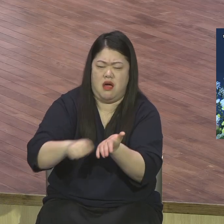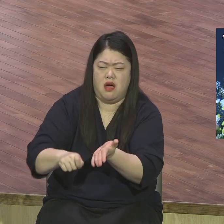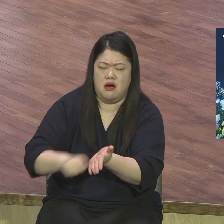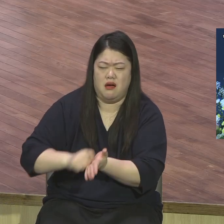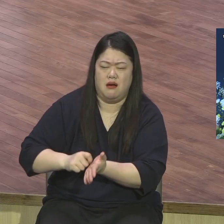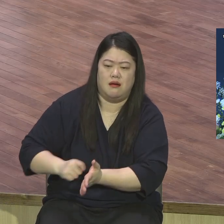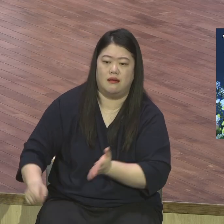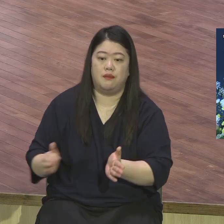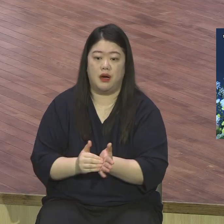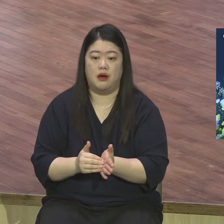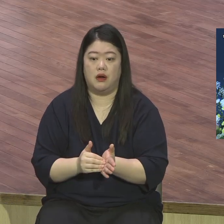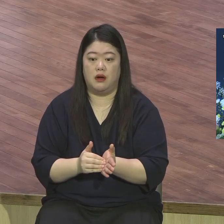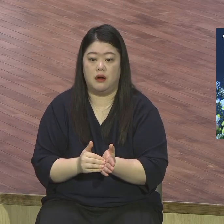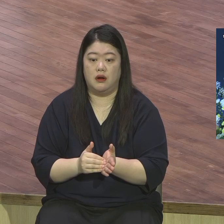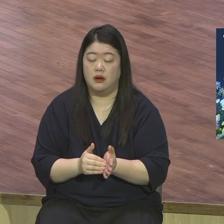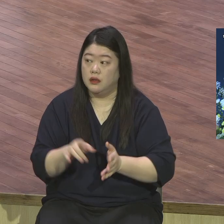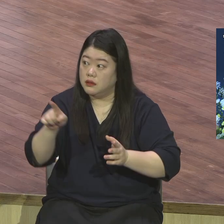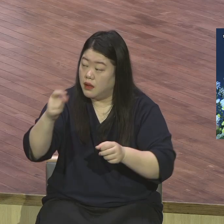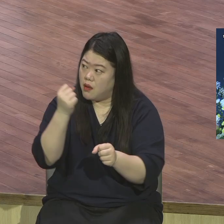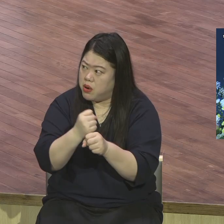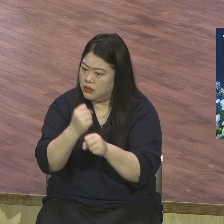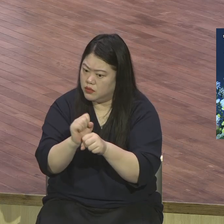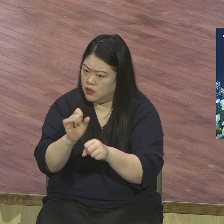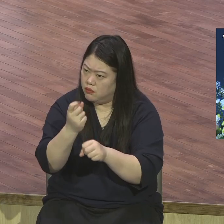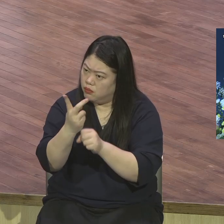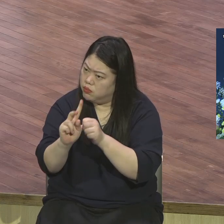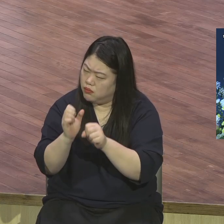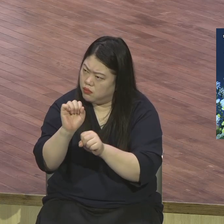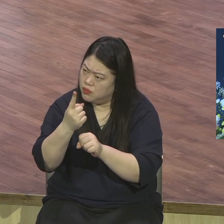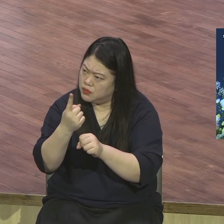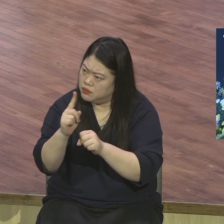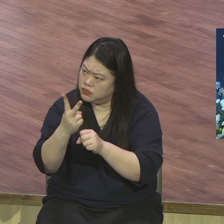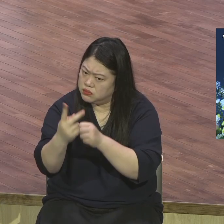감동이 오는 찬양이란 말이에요 영감이 같은 영이니까